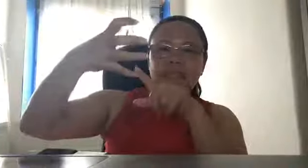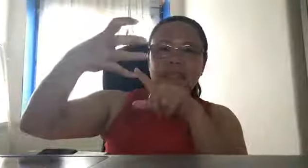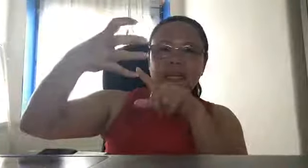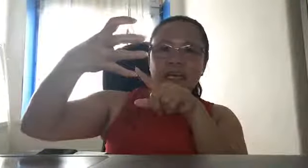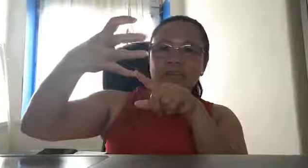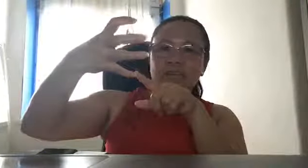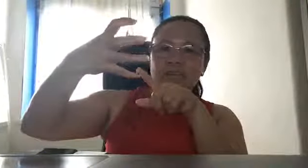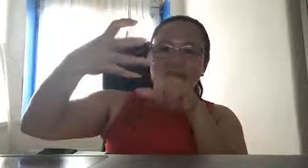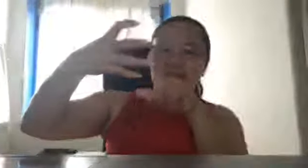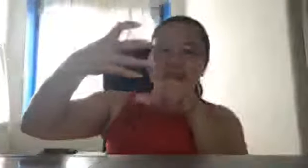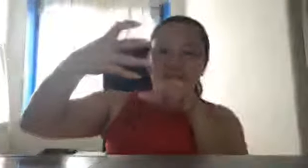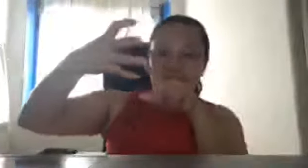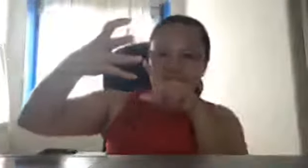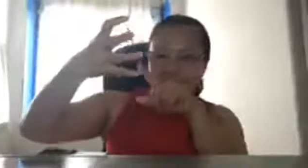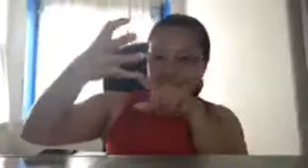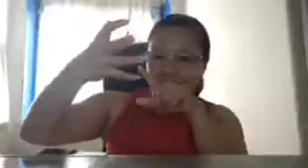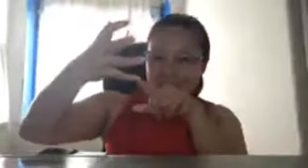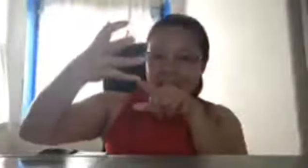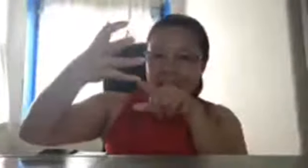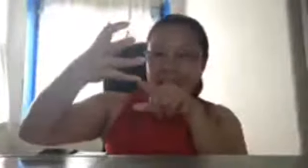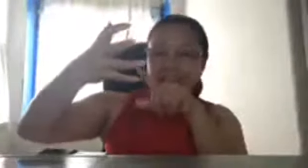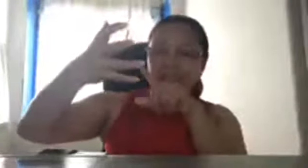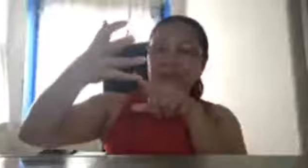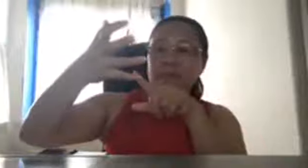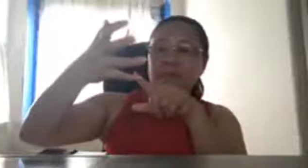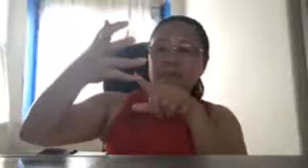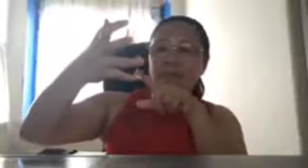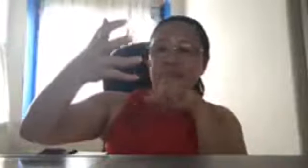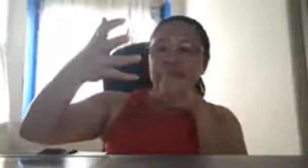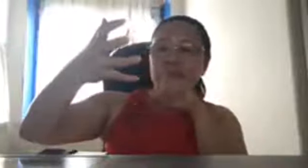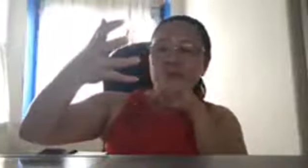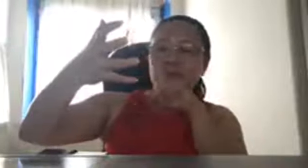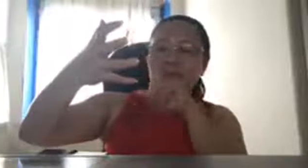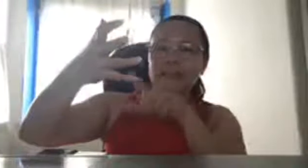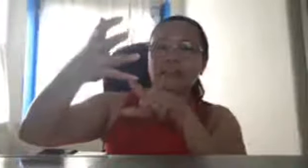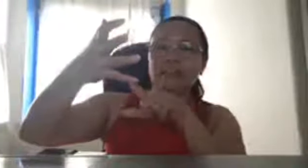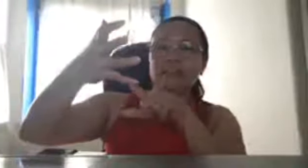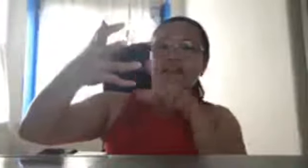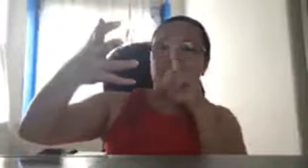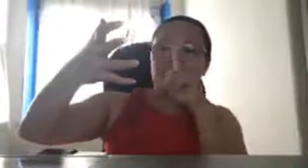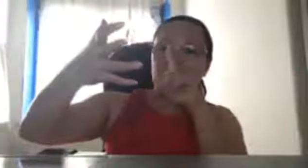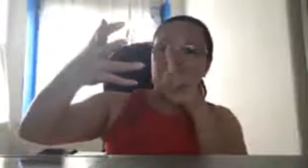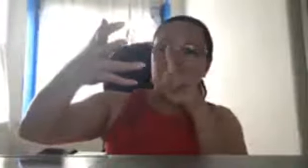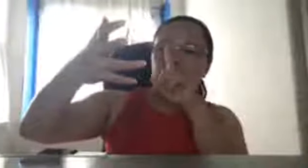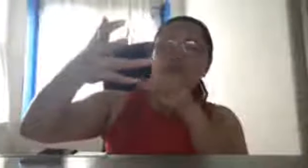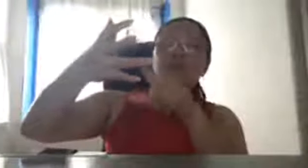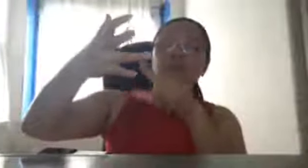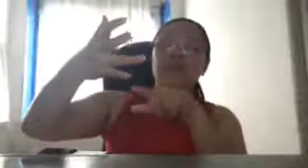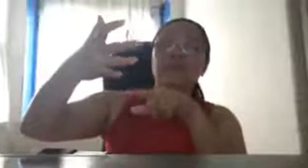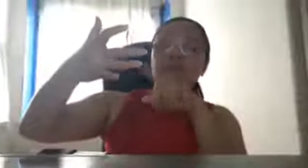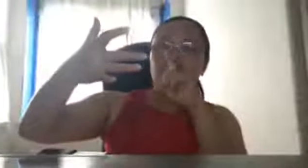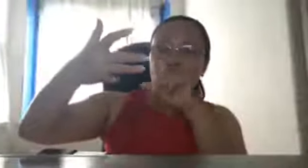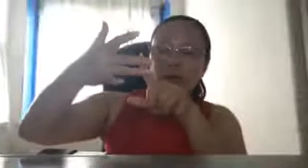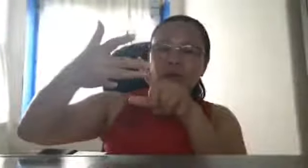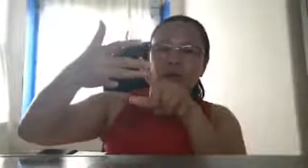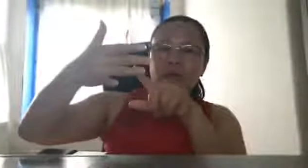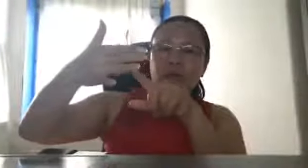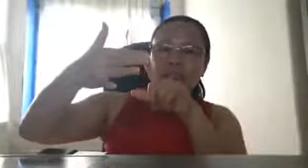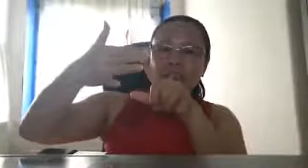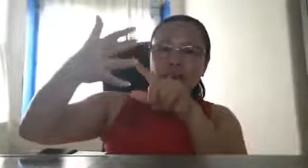na ang military natin sa Pilipinas either na humingi kagad ng tulong sa US or kanino